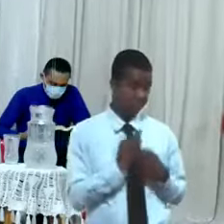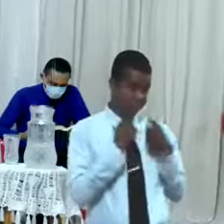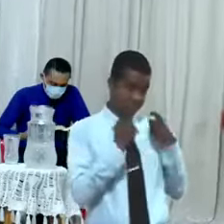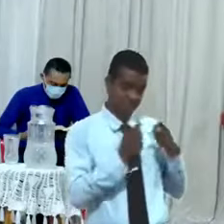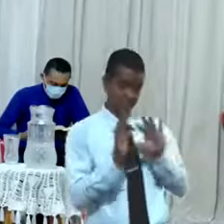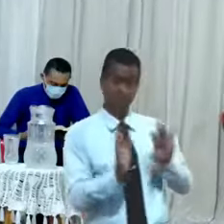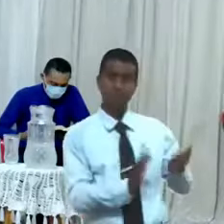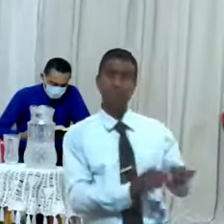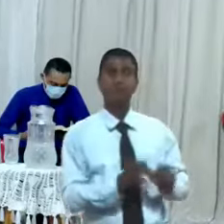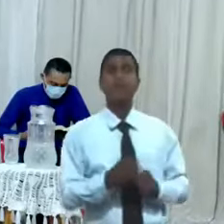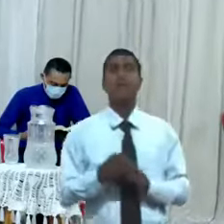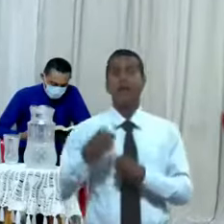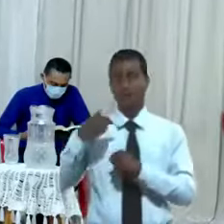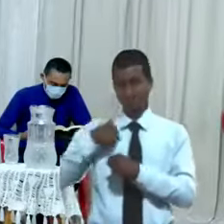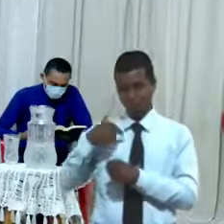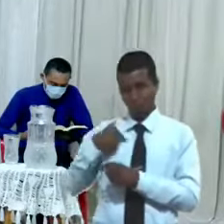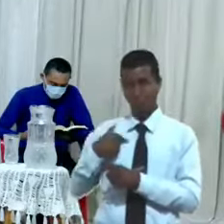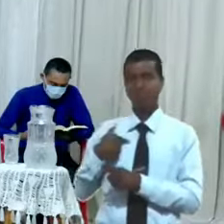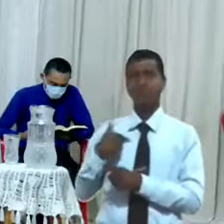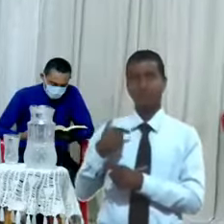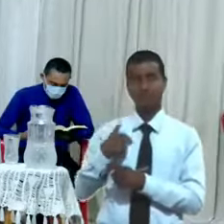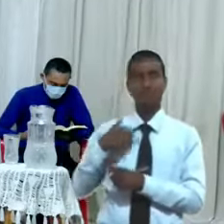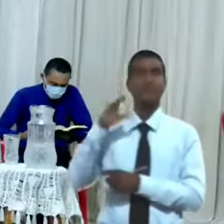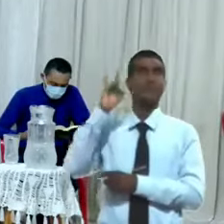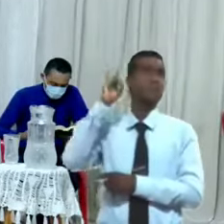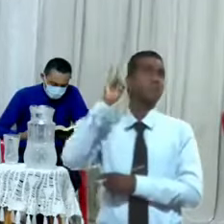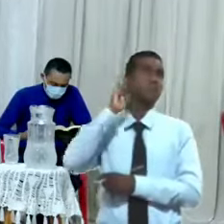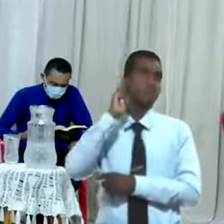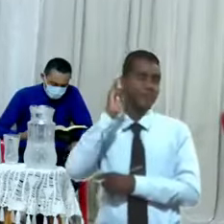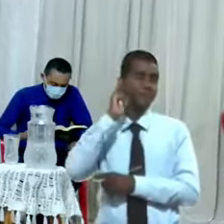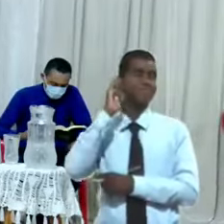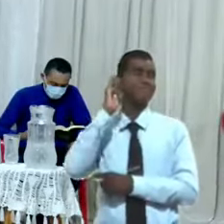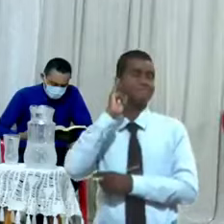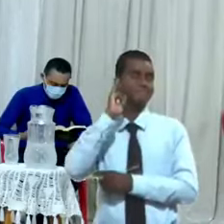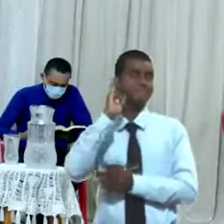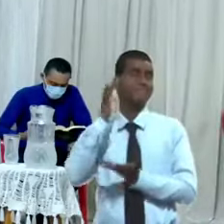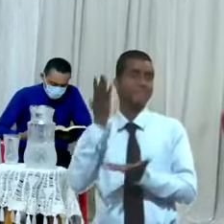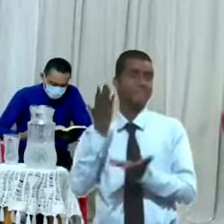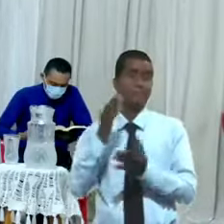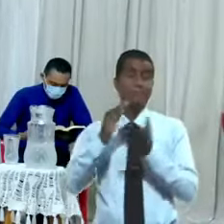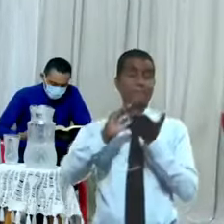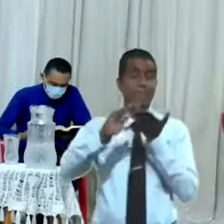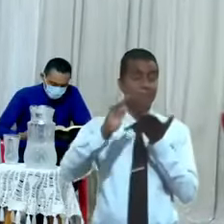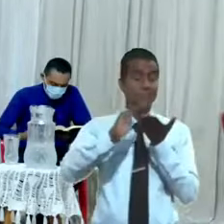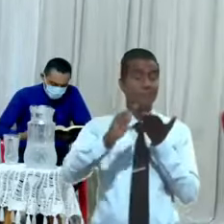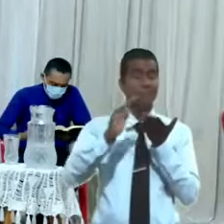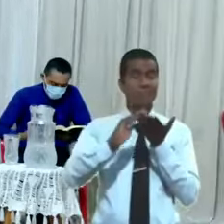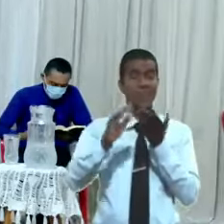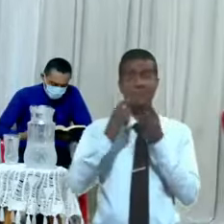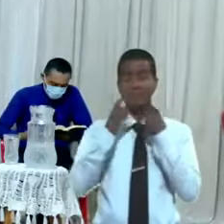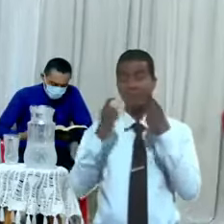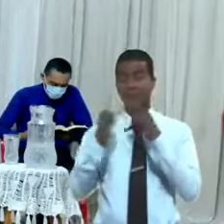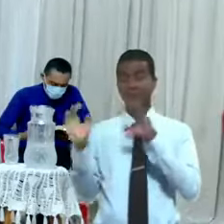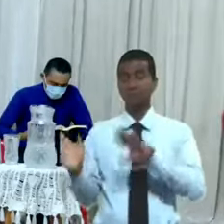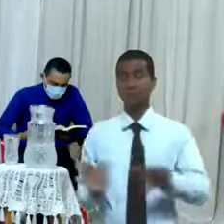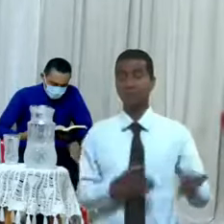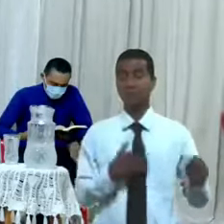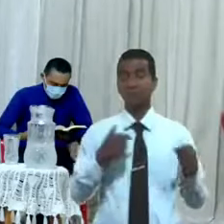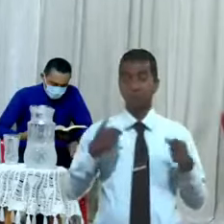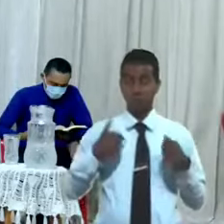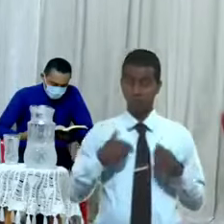Entonces, yo oiré desde los cielos, y perdonaré sus pecados, y sanaré